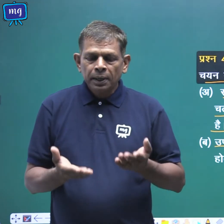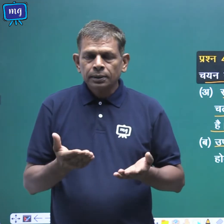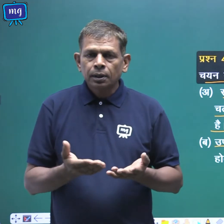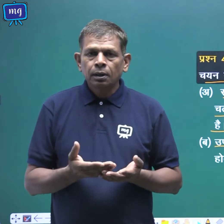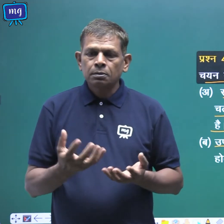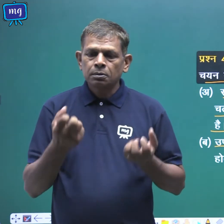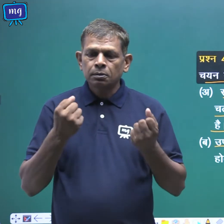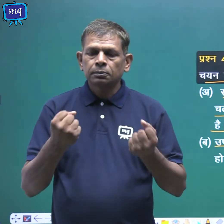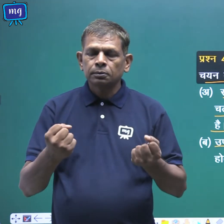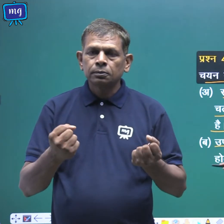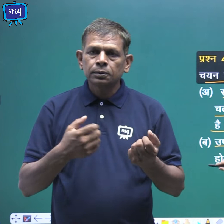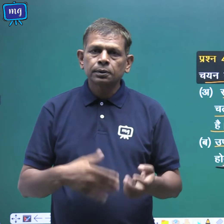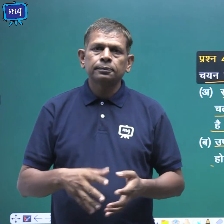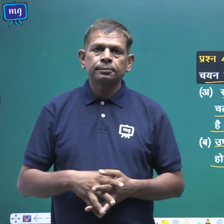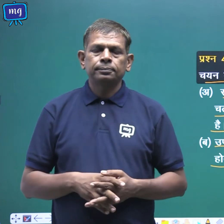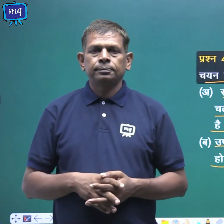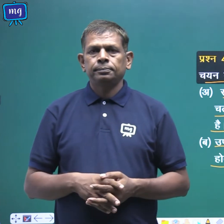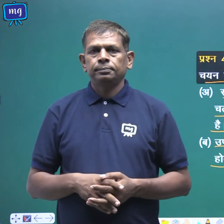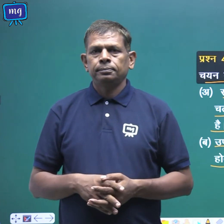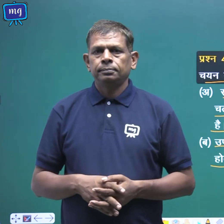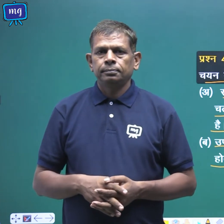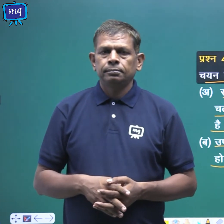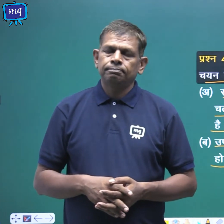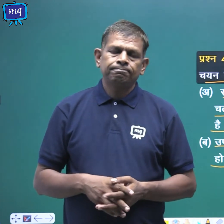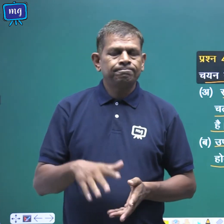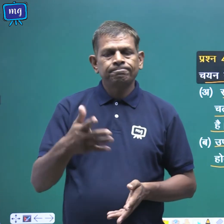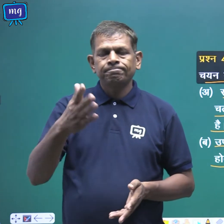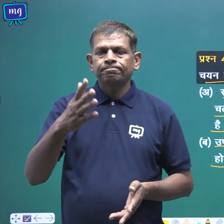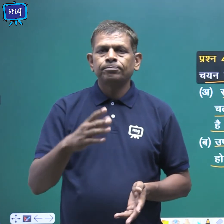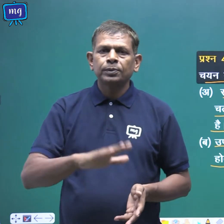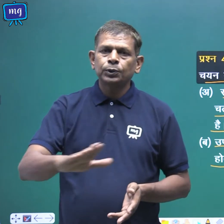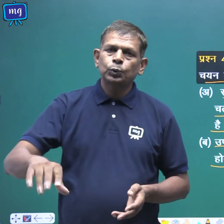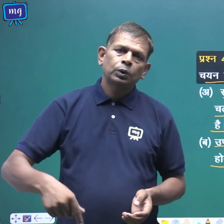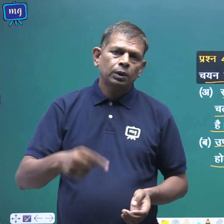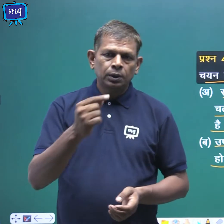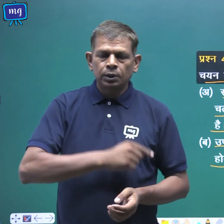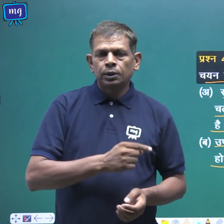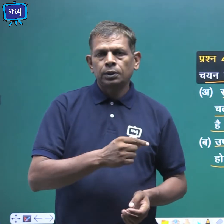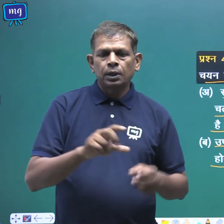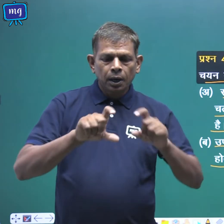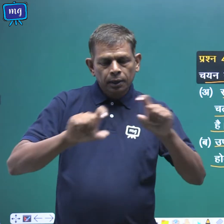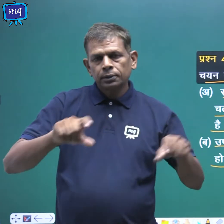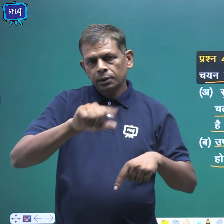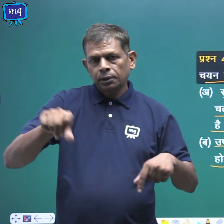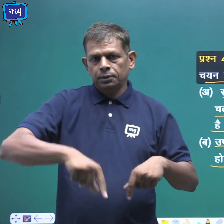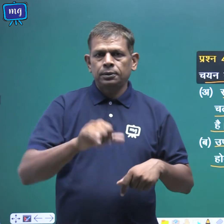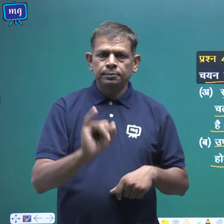कठोर होती है नहीं बच्चो यह कथन गलत है